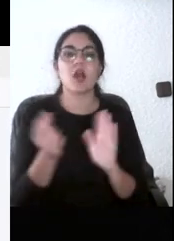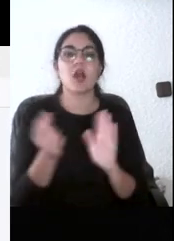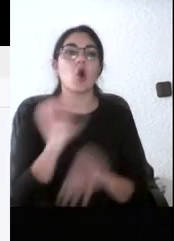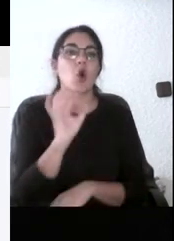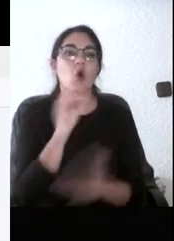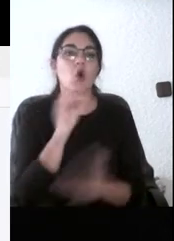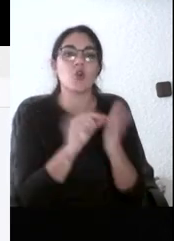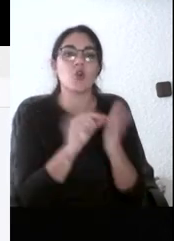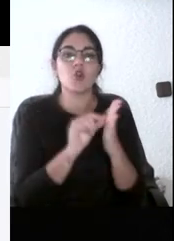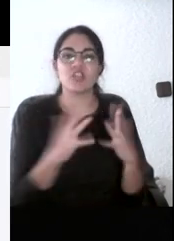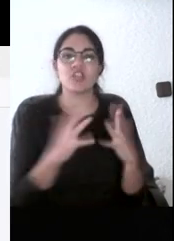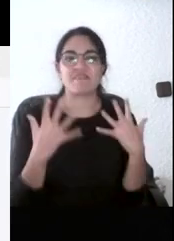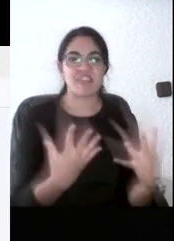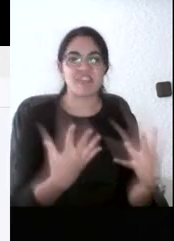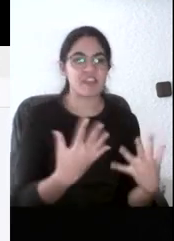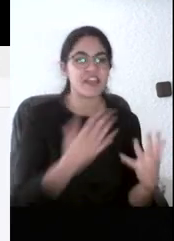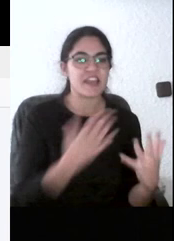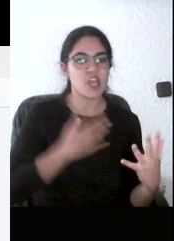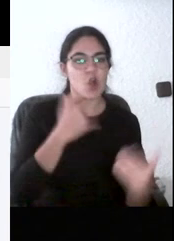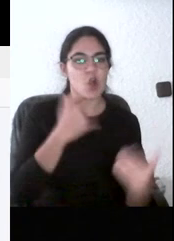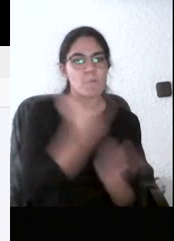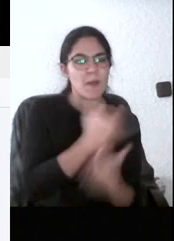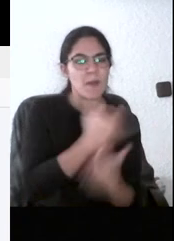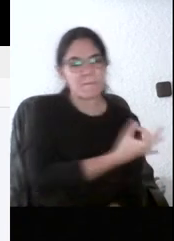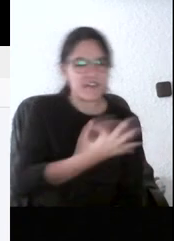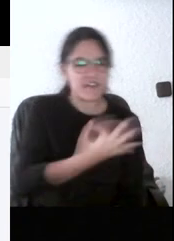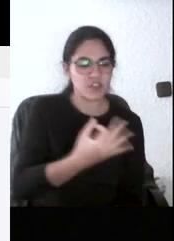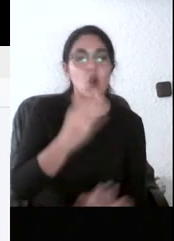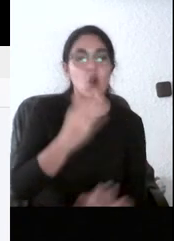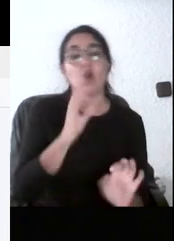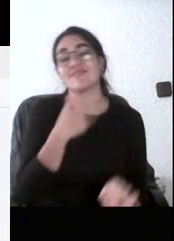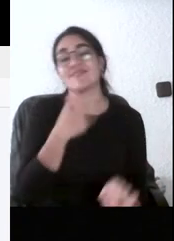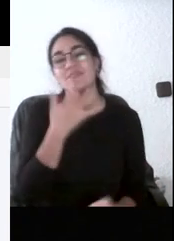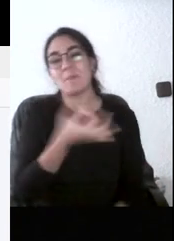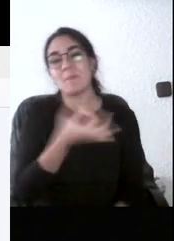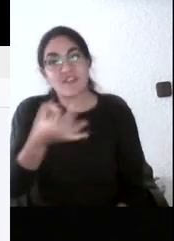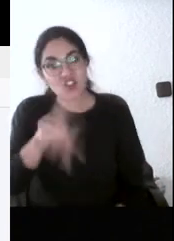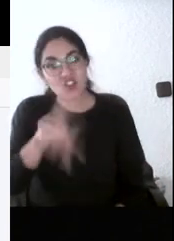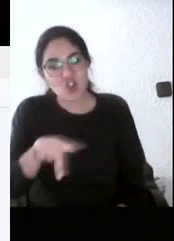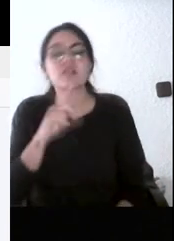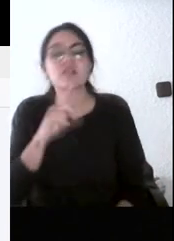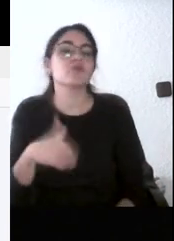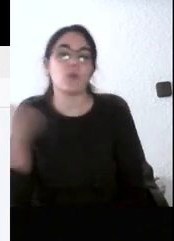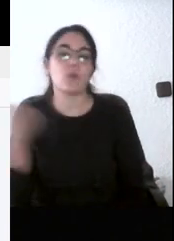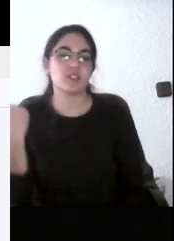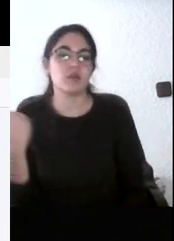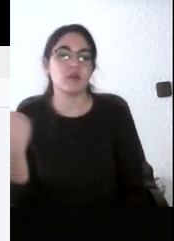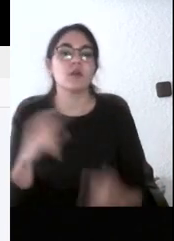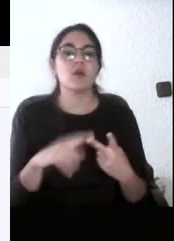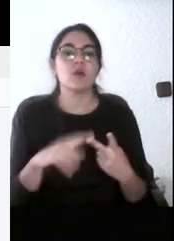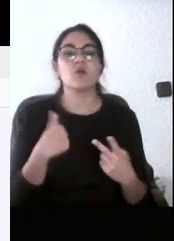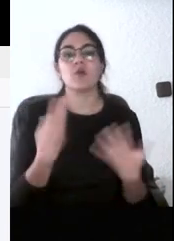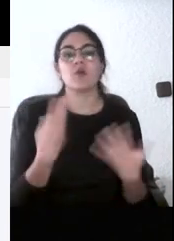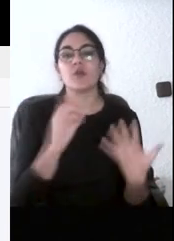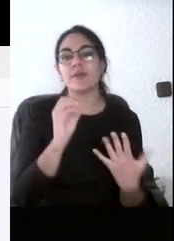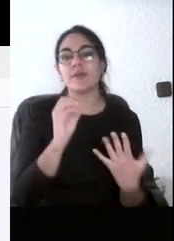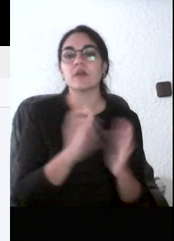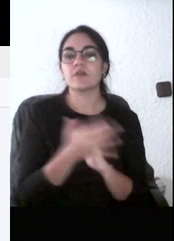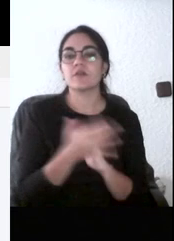¿no? tiene que estar perfecto puedo poner un límite de 0 es decir la prueba general que eso no creo que sea muy habitual